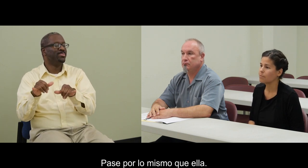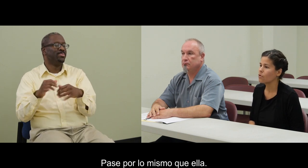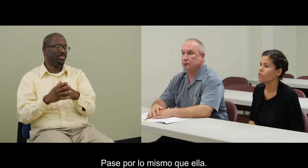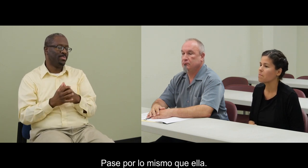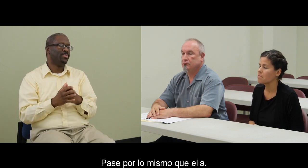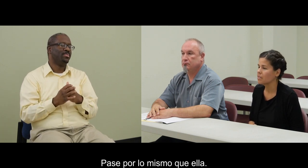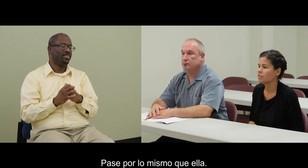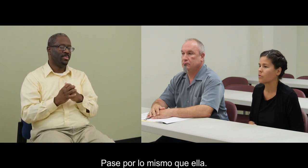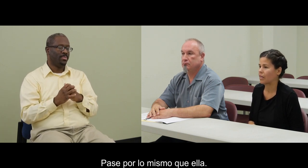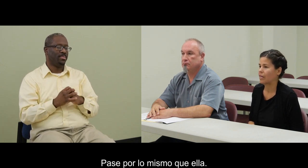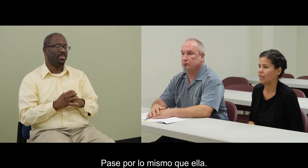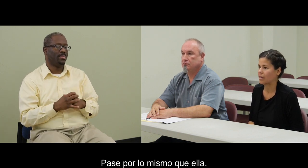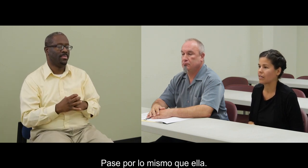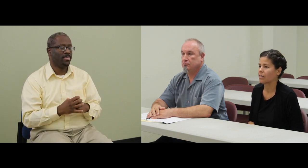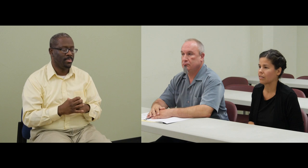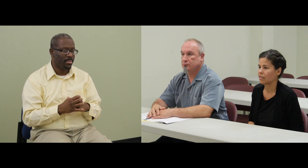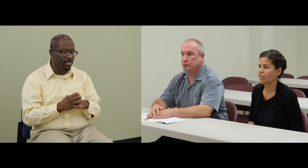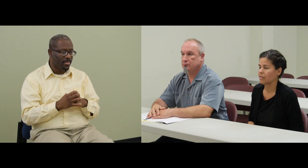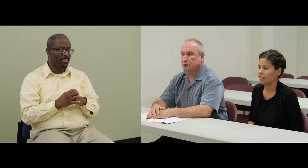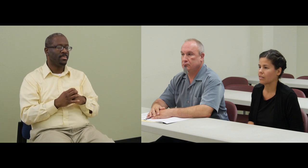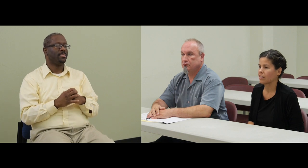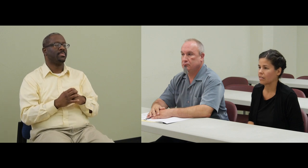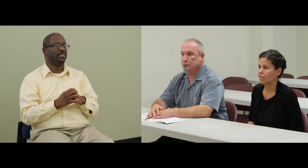Pasé por lo mismo que ella.